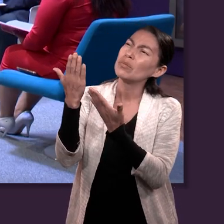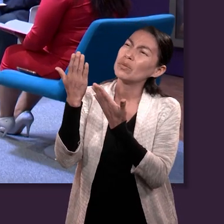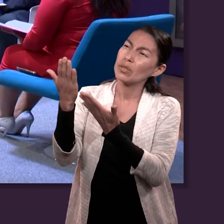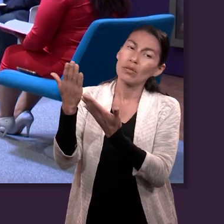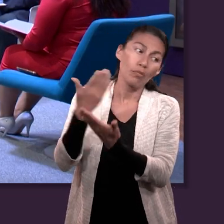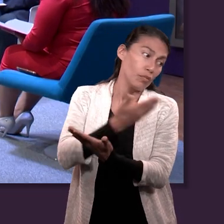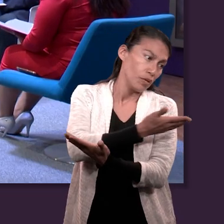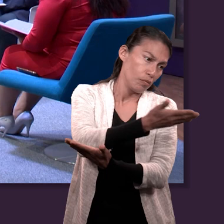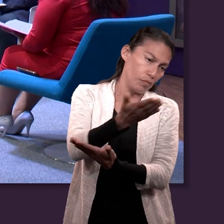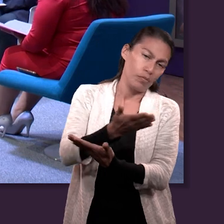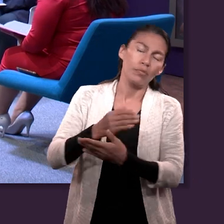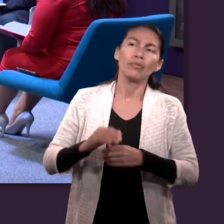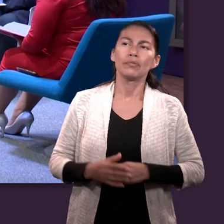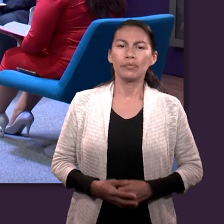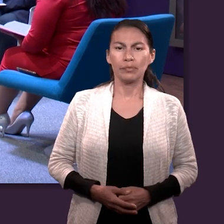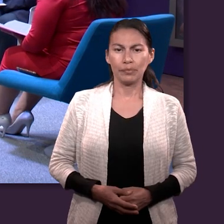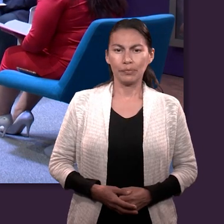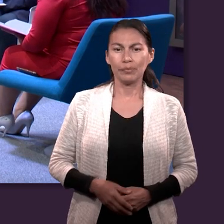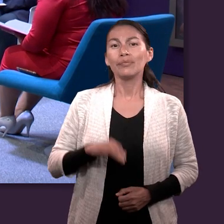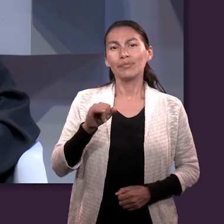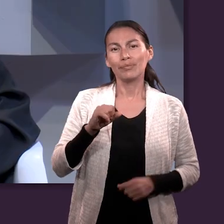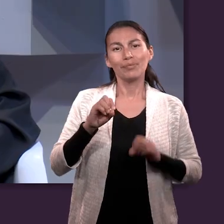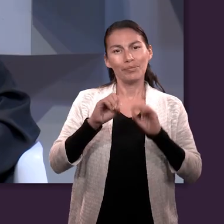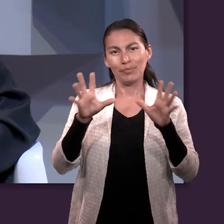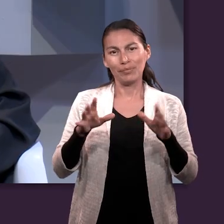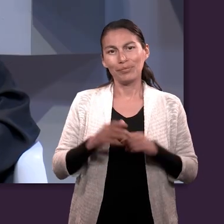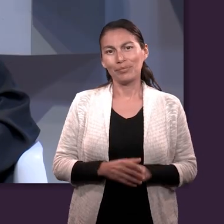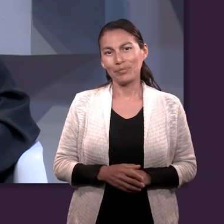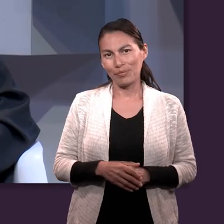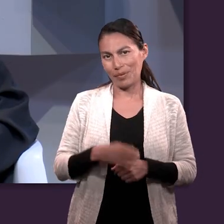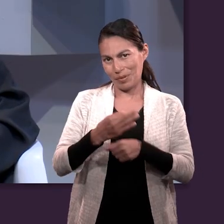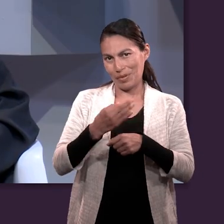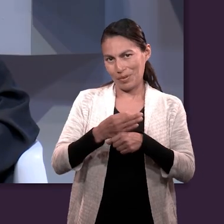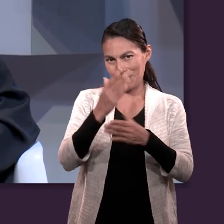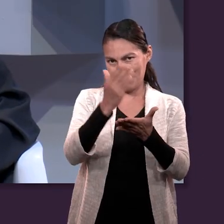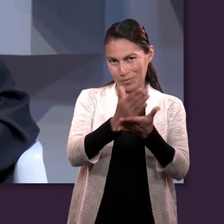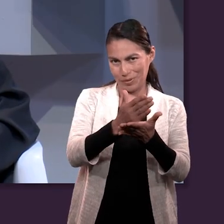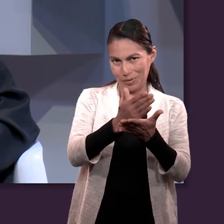ahorita. Claro que sí. Y bueno, vamos a comentarlo en unos momentos, mientras vamos a una pausa.